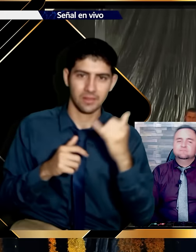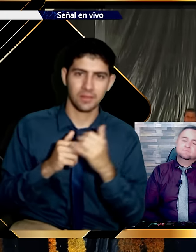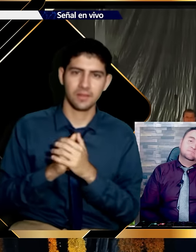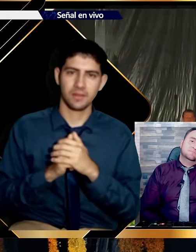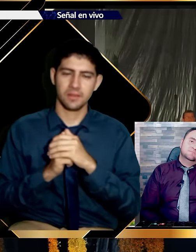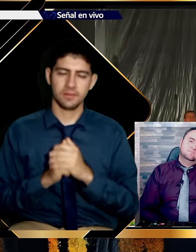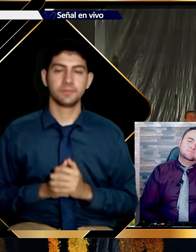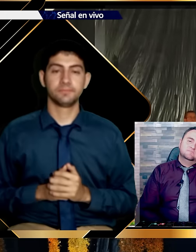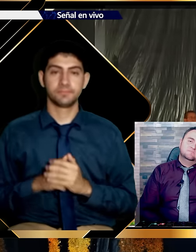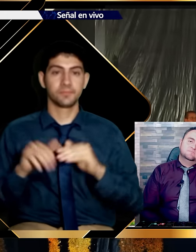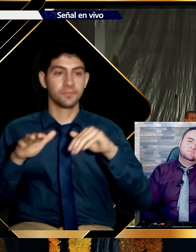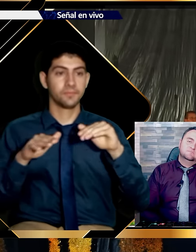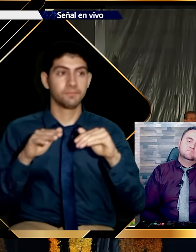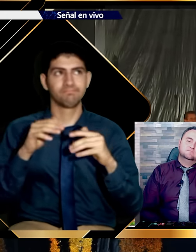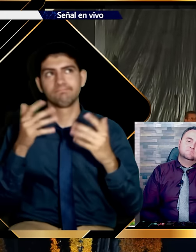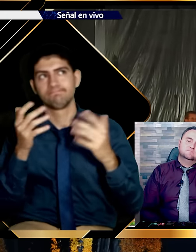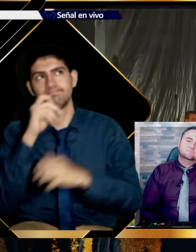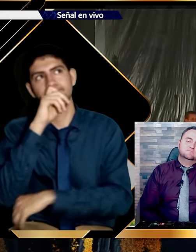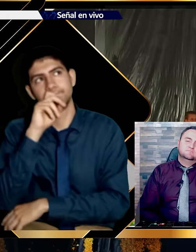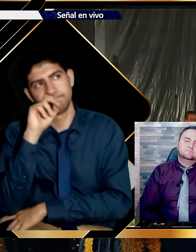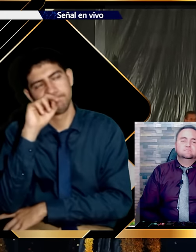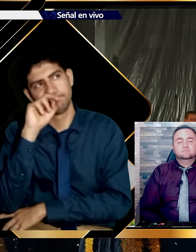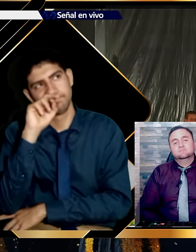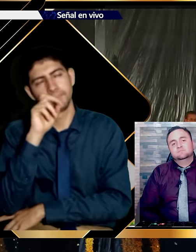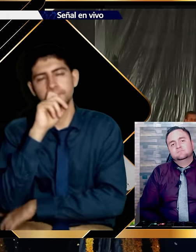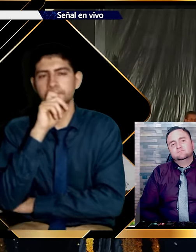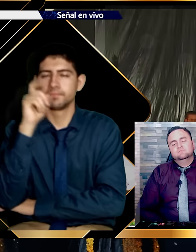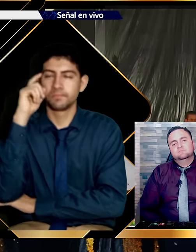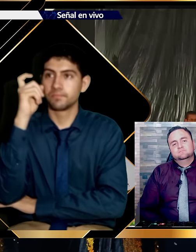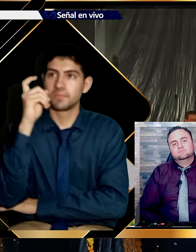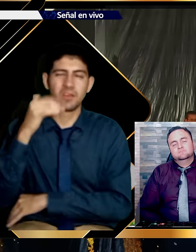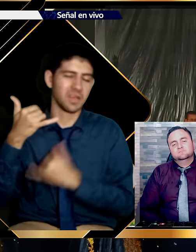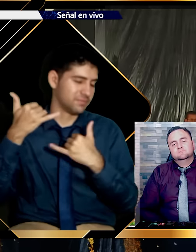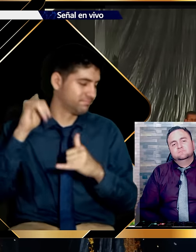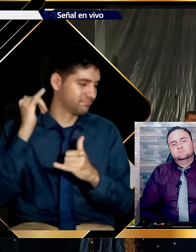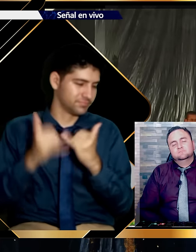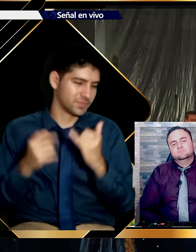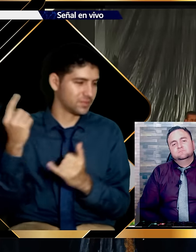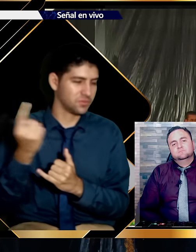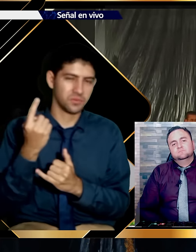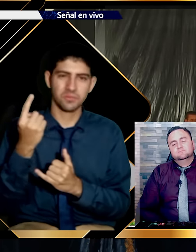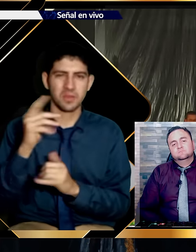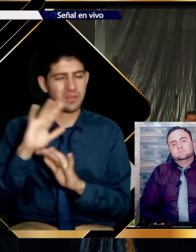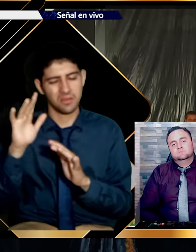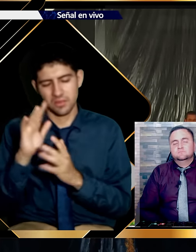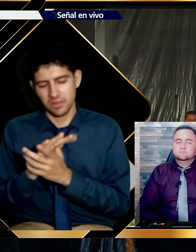beso. Hay momentos que se llega al punto de pensar. Estar en el último sermón.